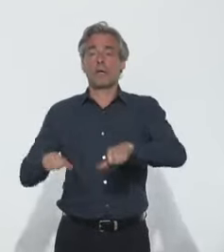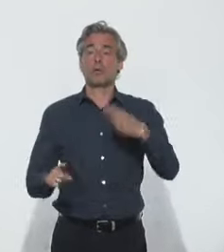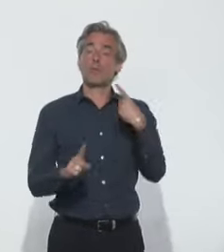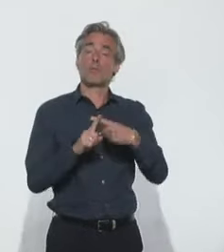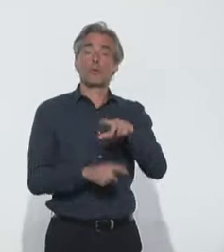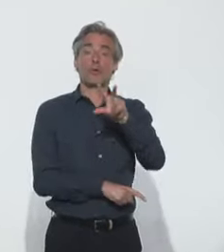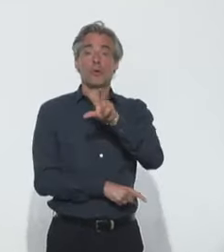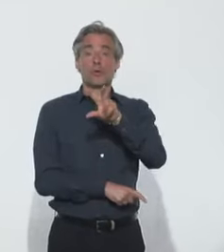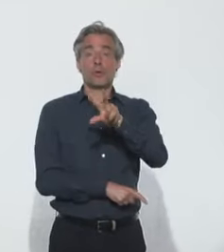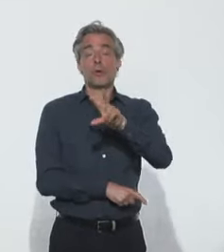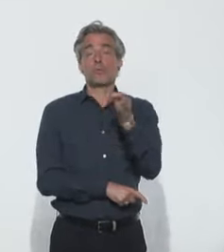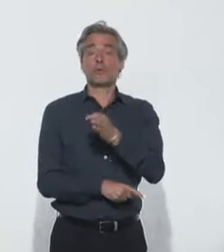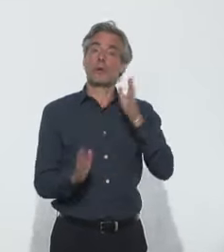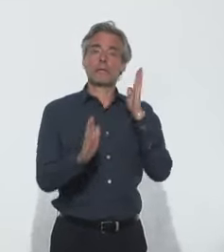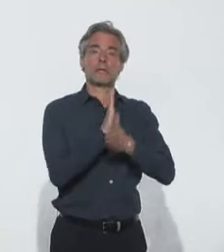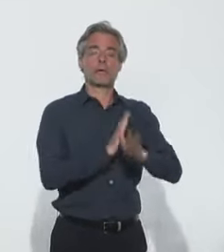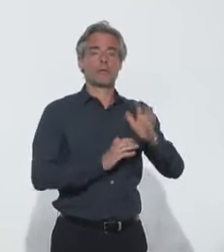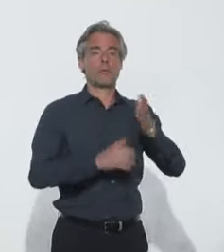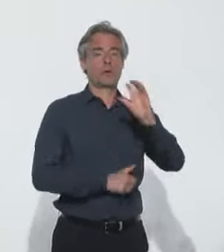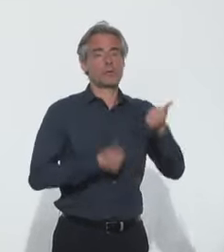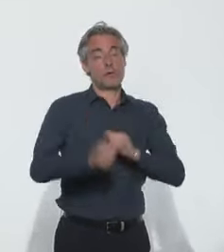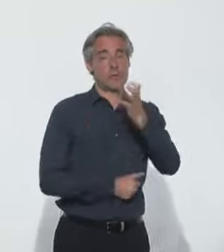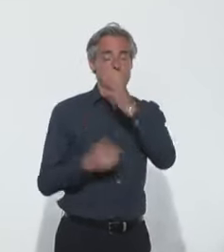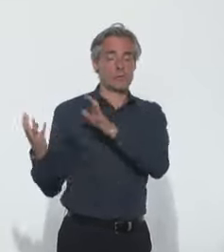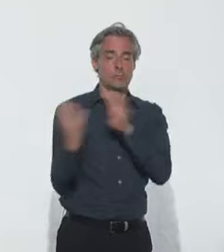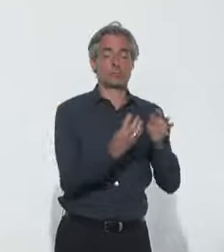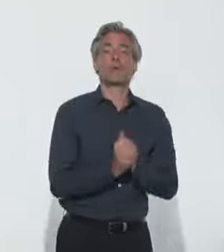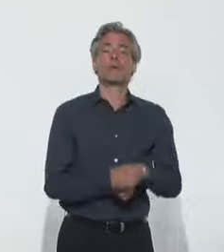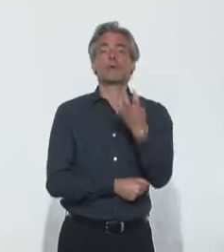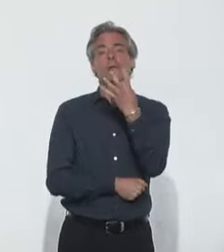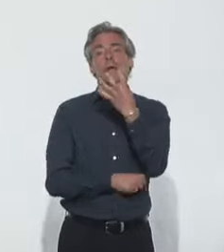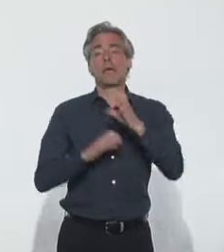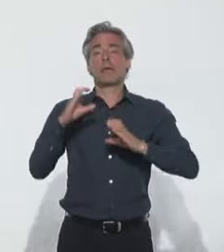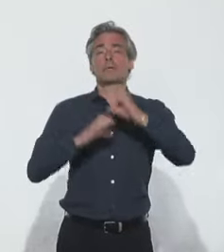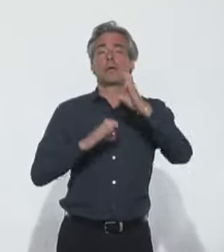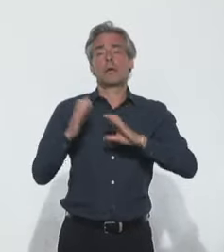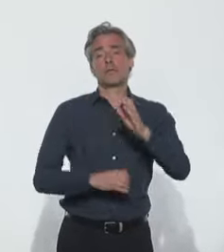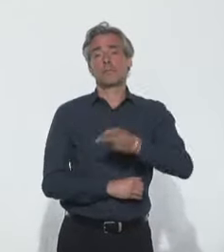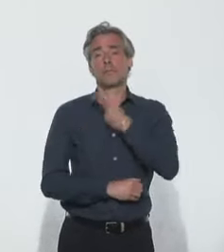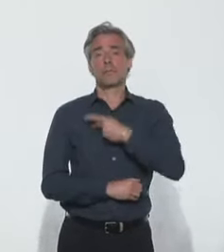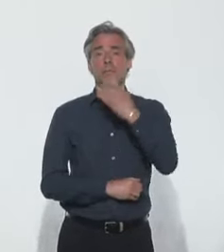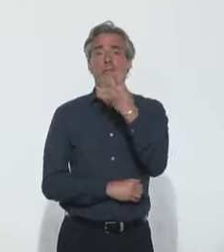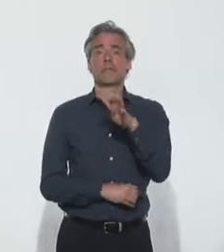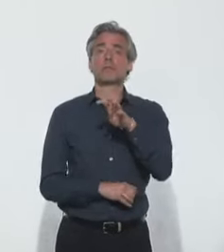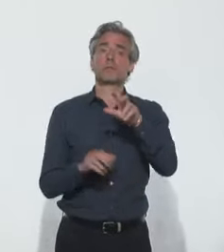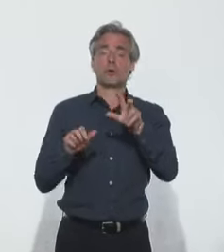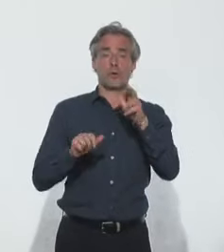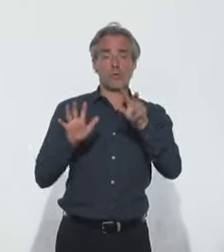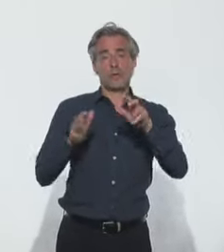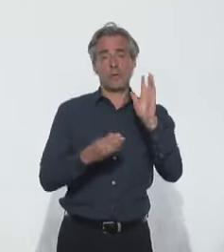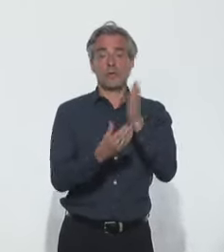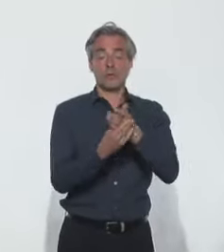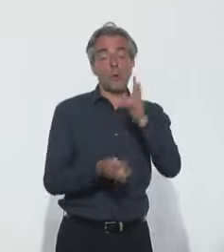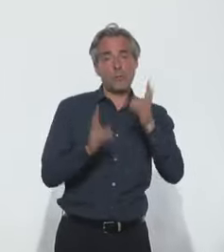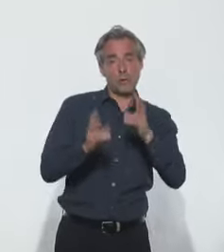directe en réanimation. 448 interventions de SOS médecins sont signalées hier pour une suspicion